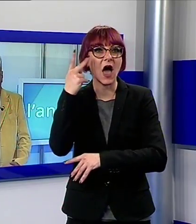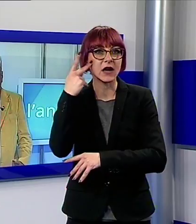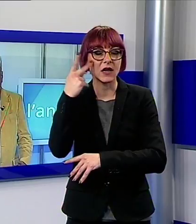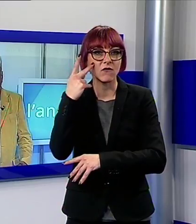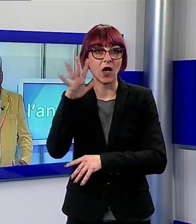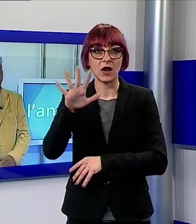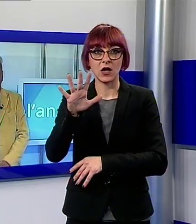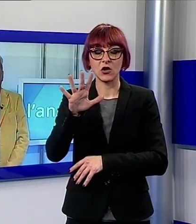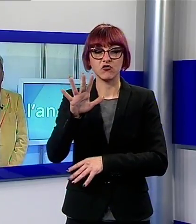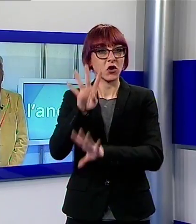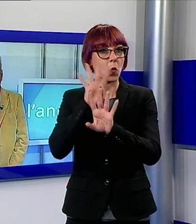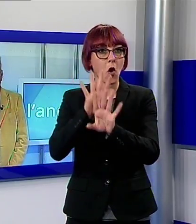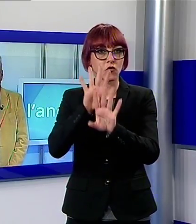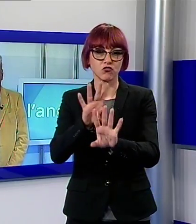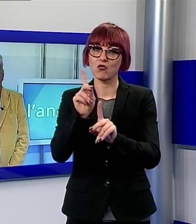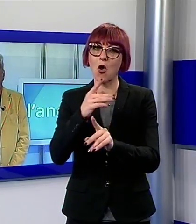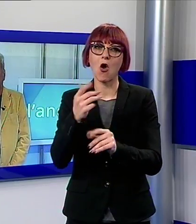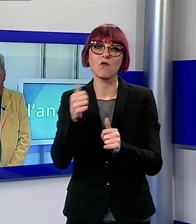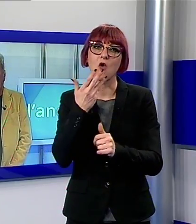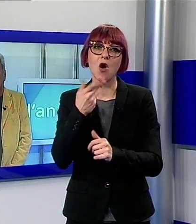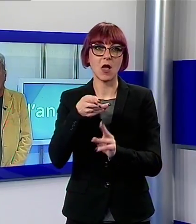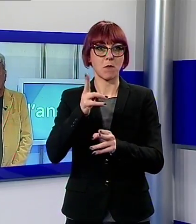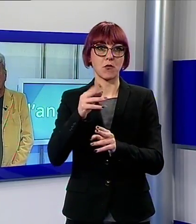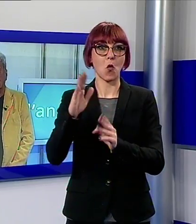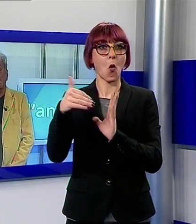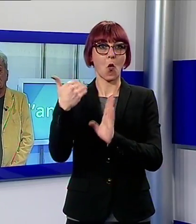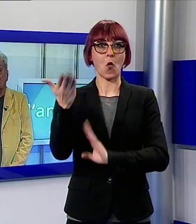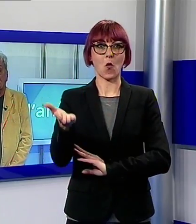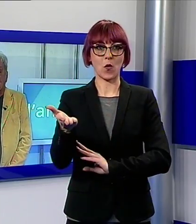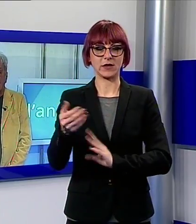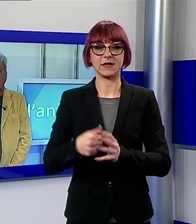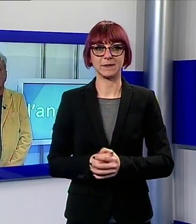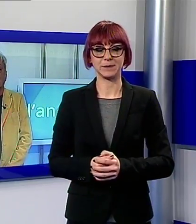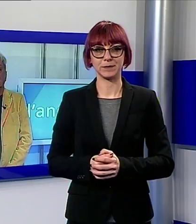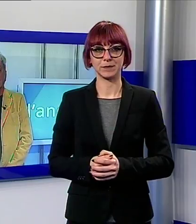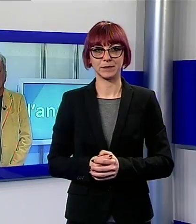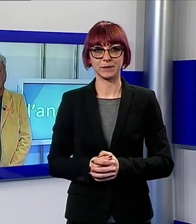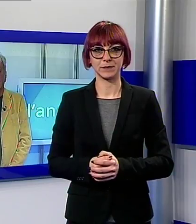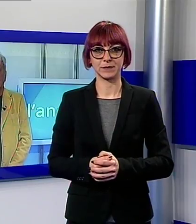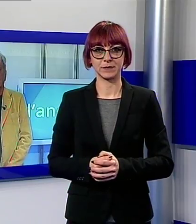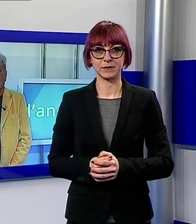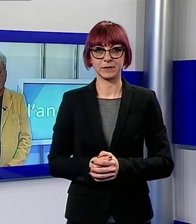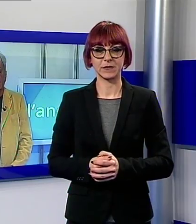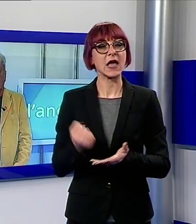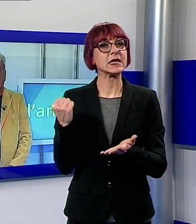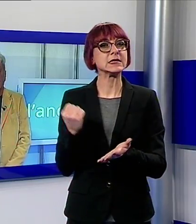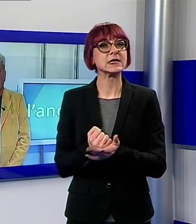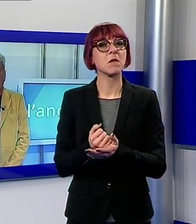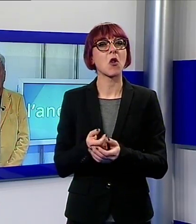corsi che si svolgono appunto a gennaio-febbraio e in questo senso il segnale più forte è arrivato proprio alcune settimane